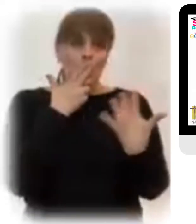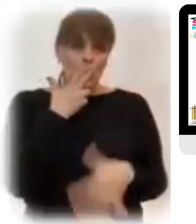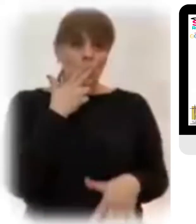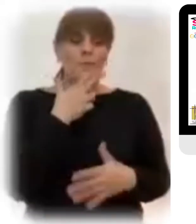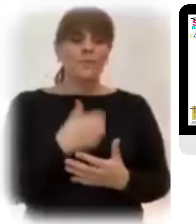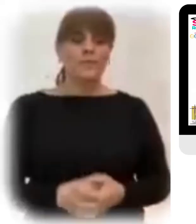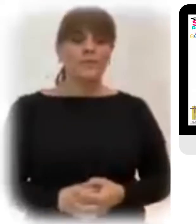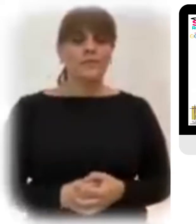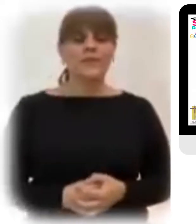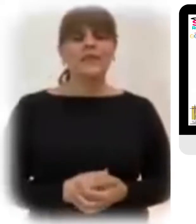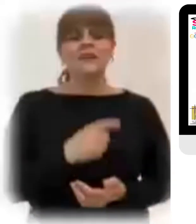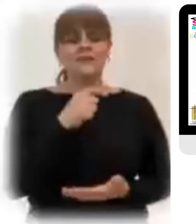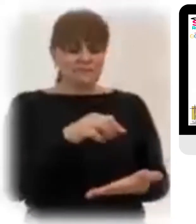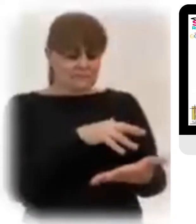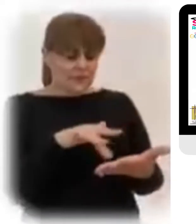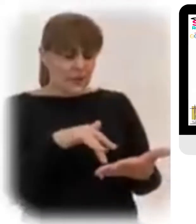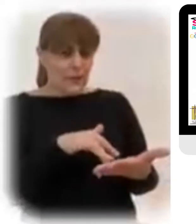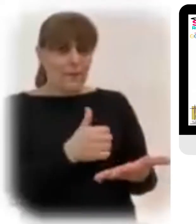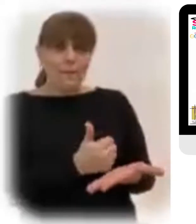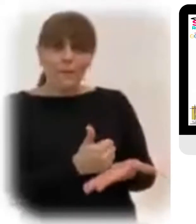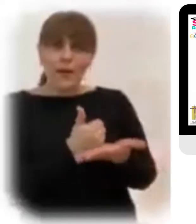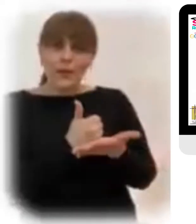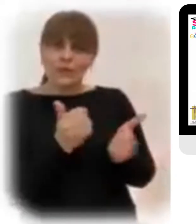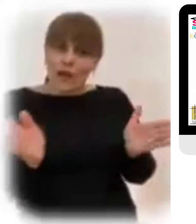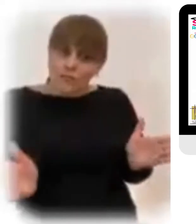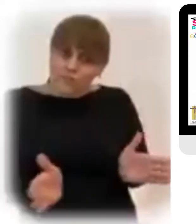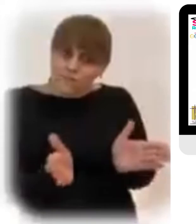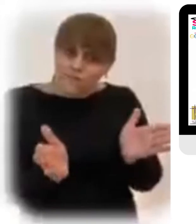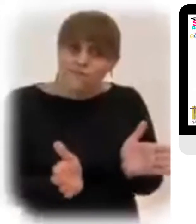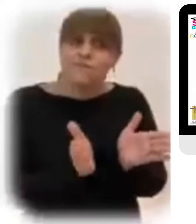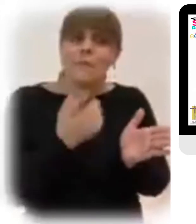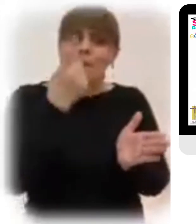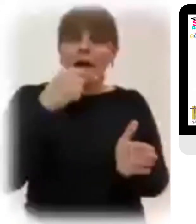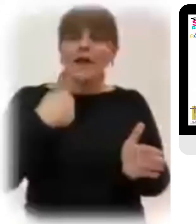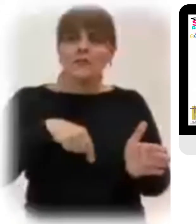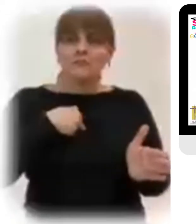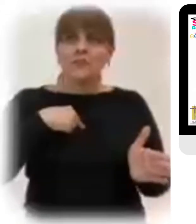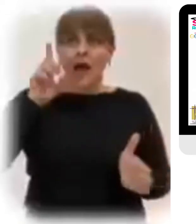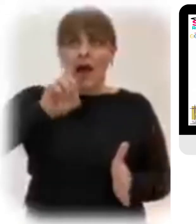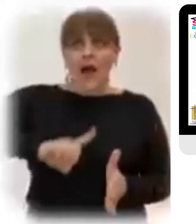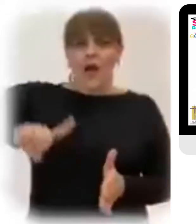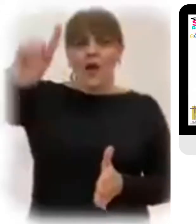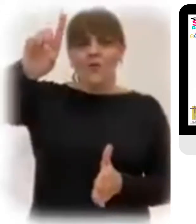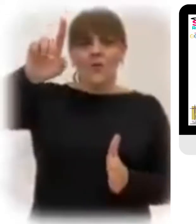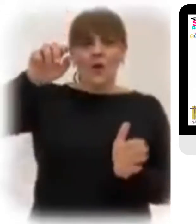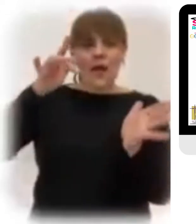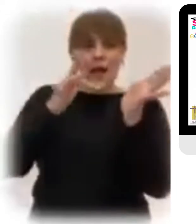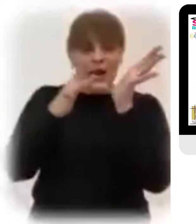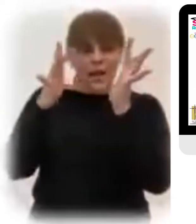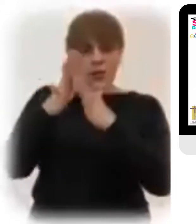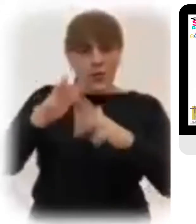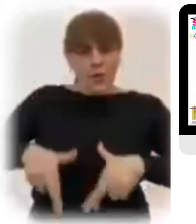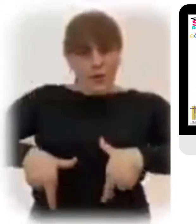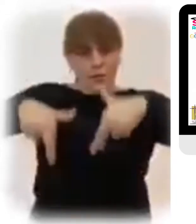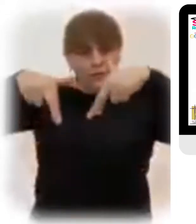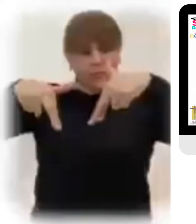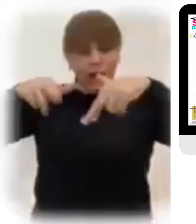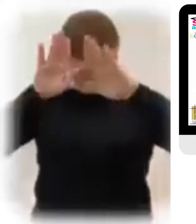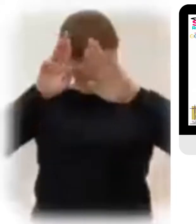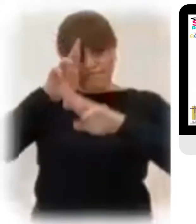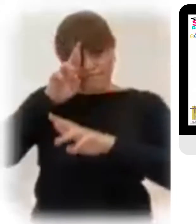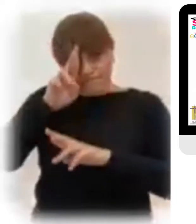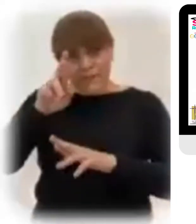Invitación al verdadero gozo Y a la alabanza del Señor resucitado